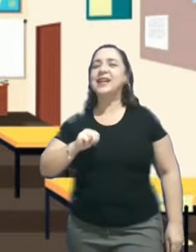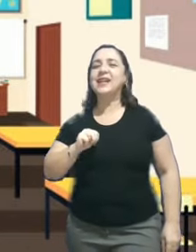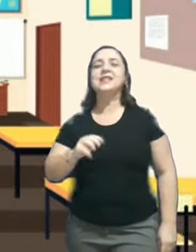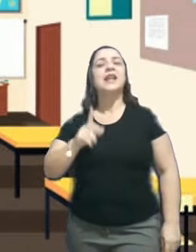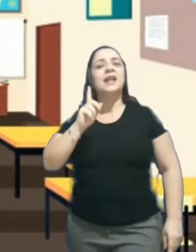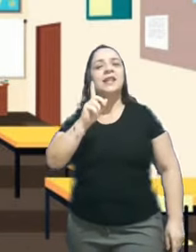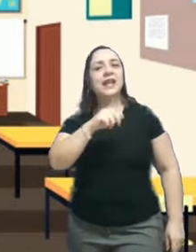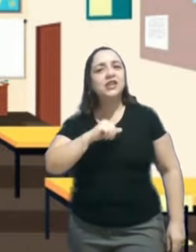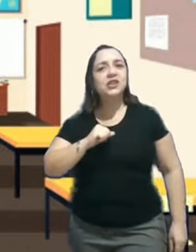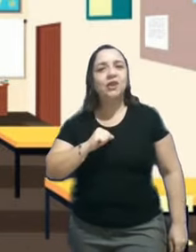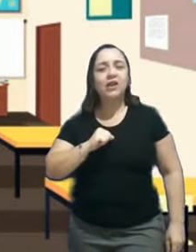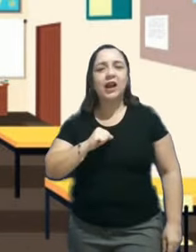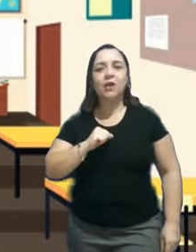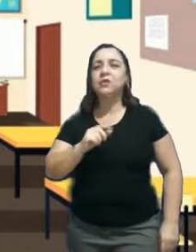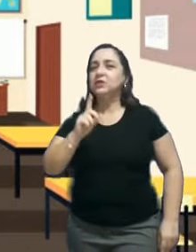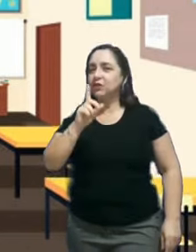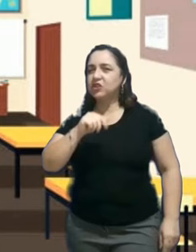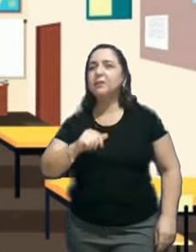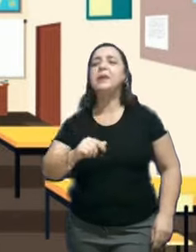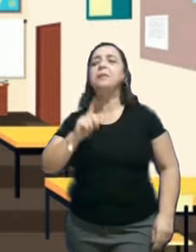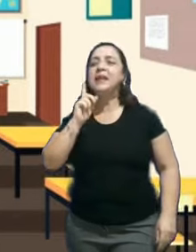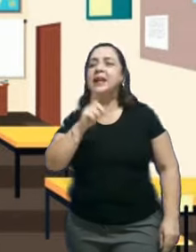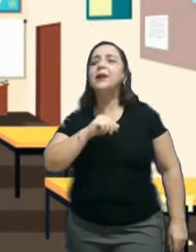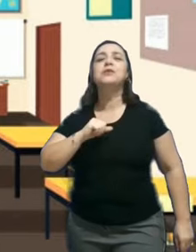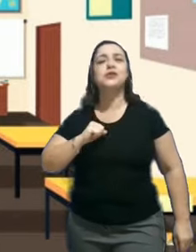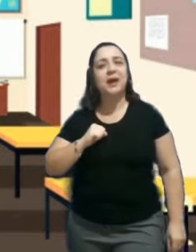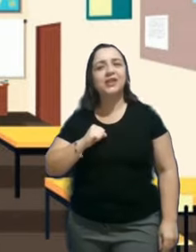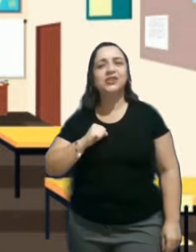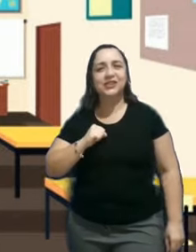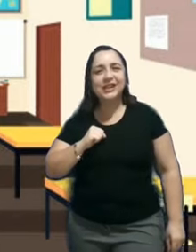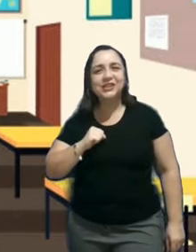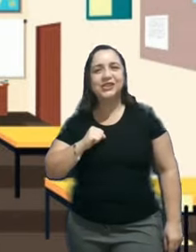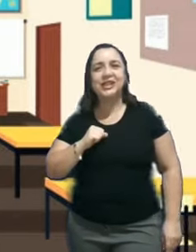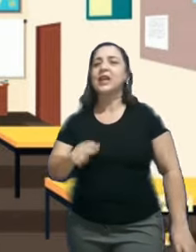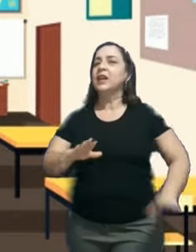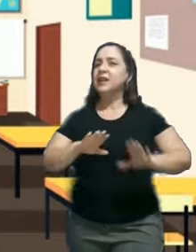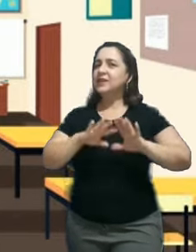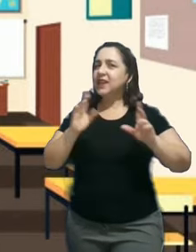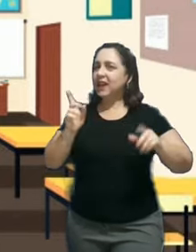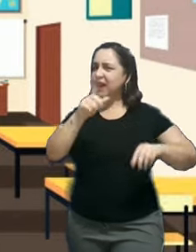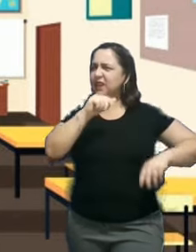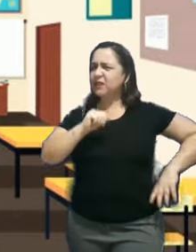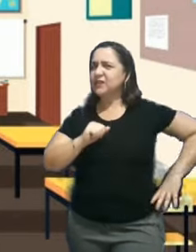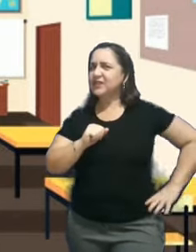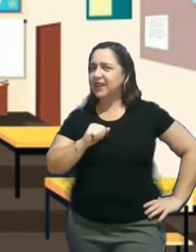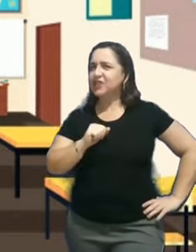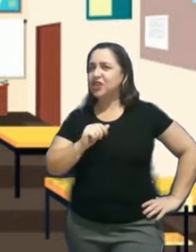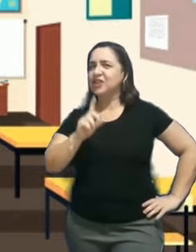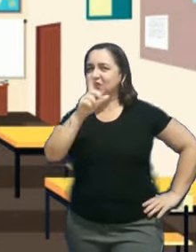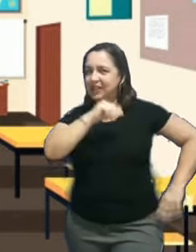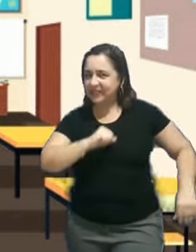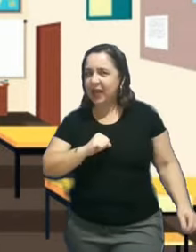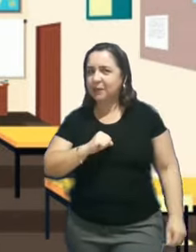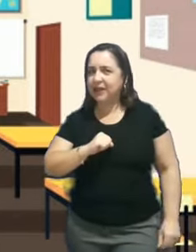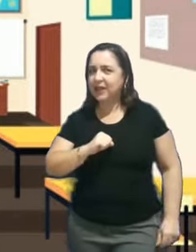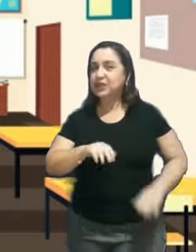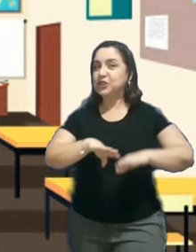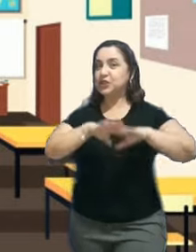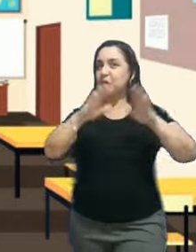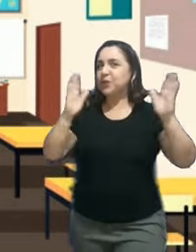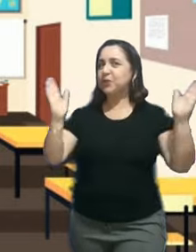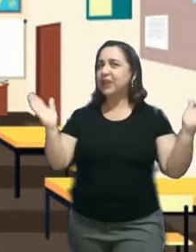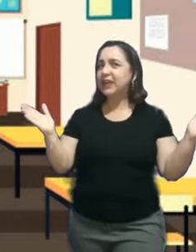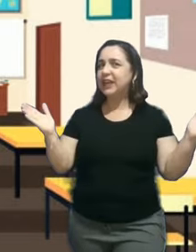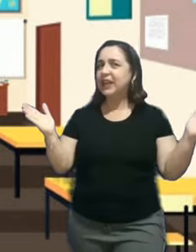número três. Neste local, nós também brincamos bastante. Será que vocês já sabem